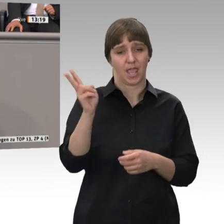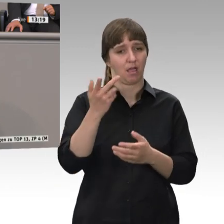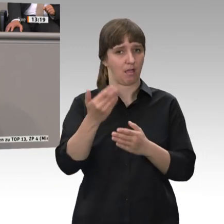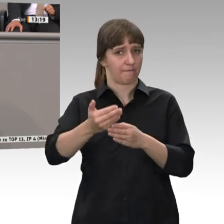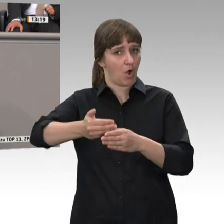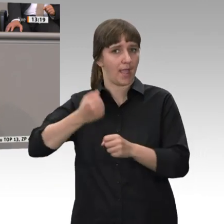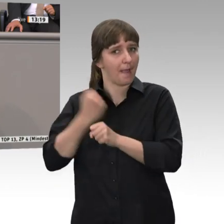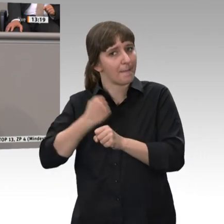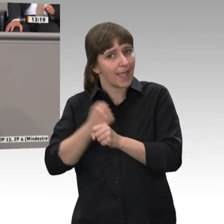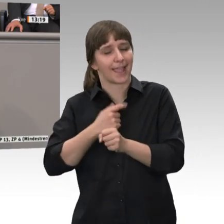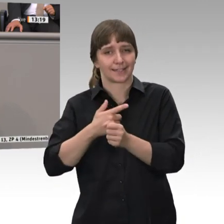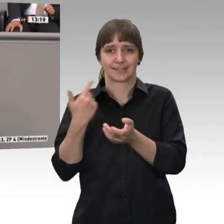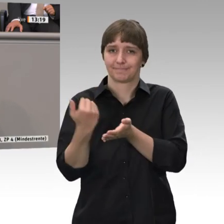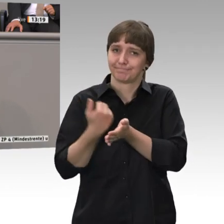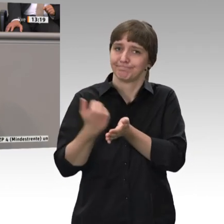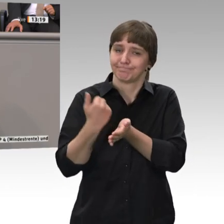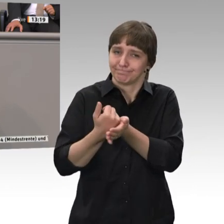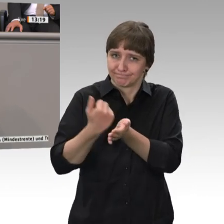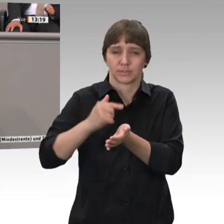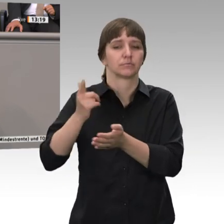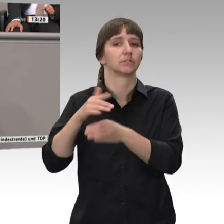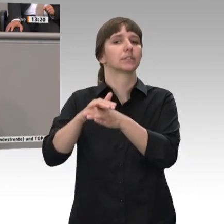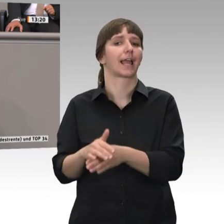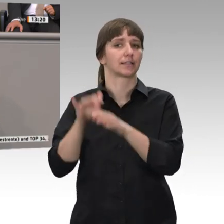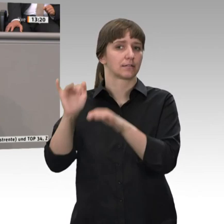der das nicht getan hat. Und er muss selbstverständlich auch mehr haben als die Grundsicherung.